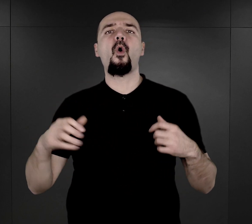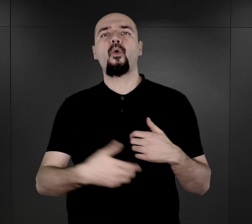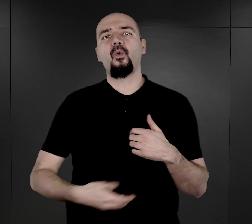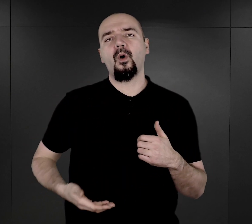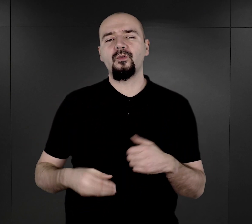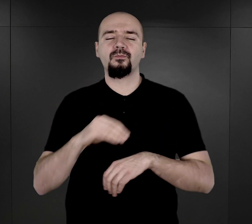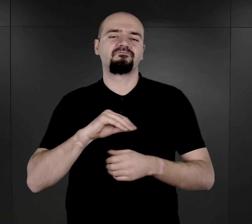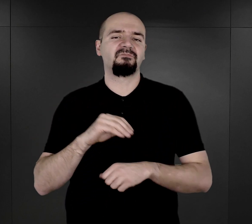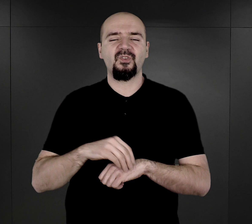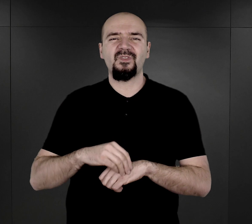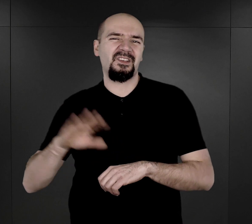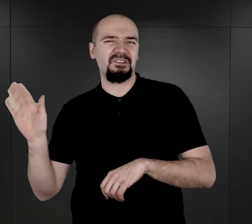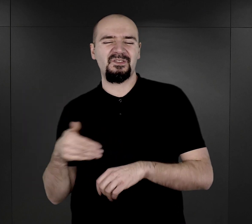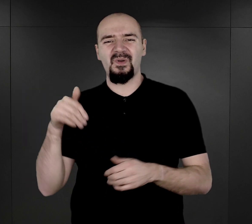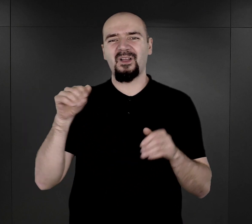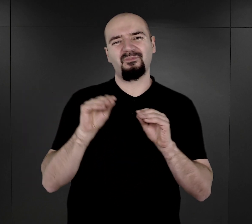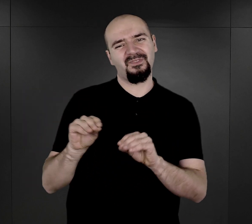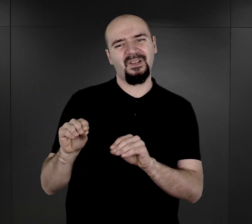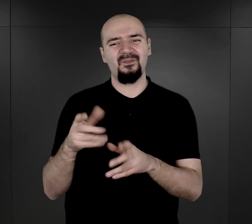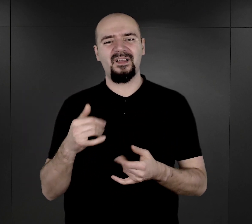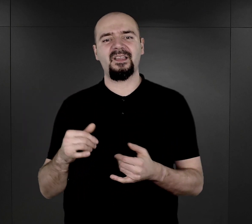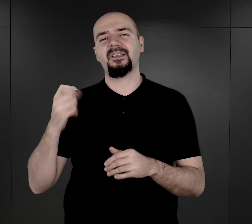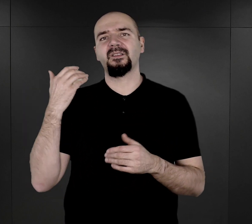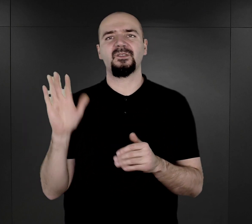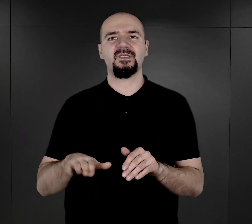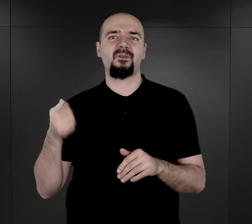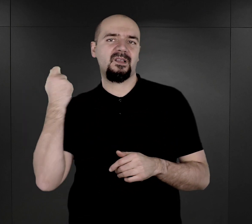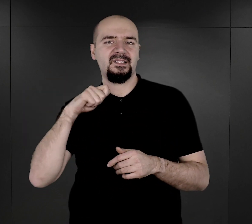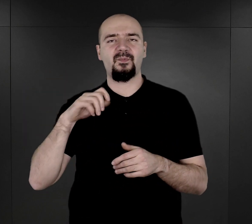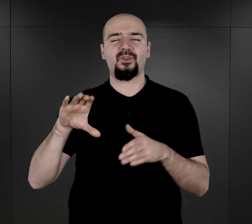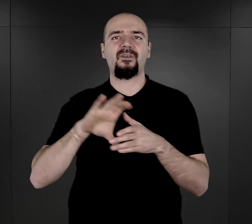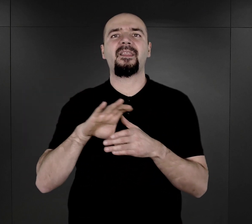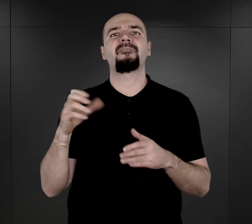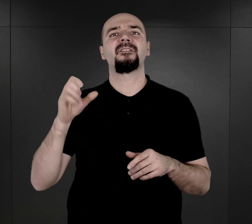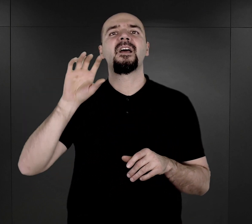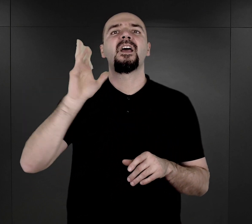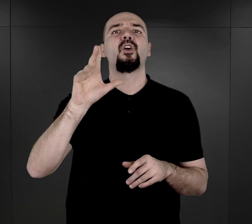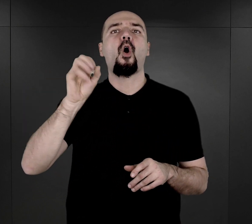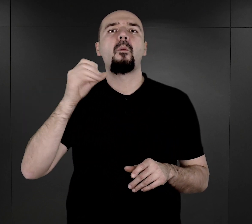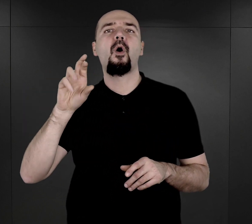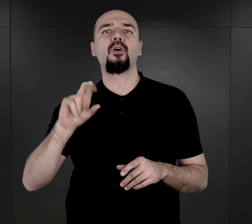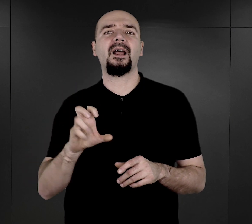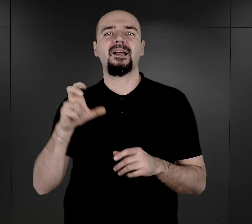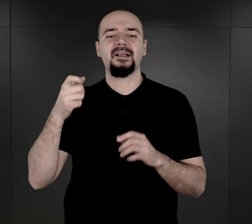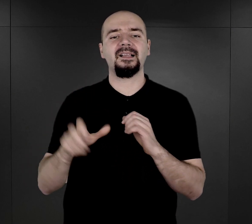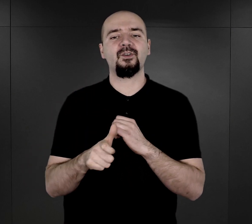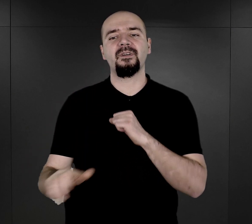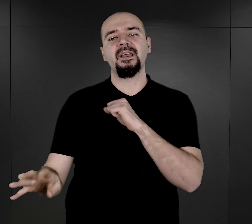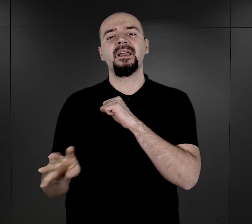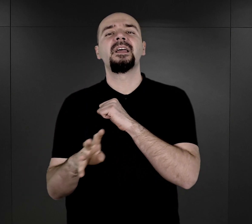eksperymentów lub została zamordowana w komorach gazowych. Według dokumentacji ponad 91% deportowanych